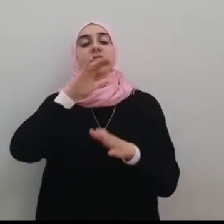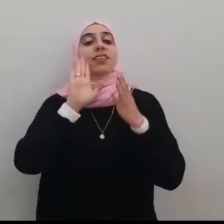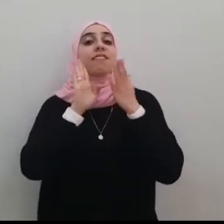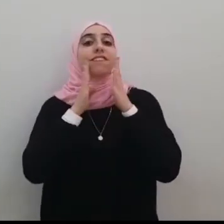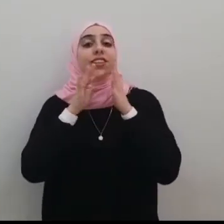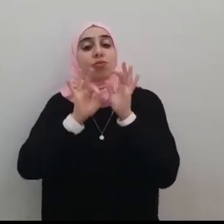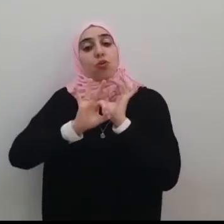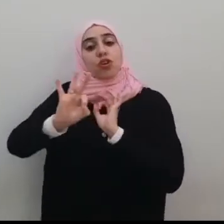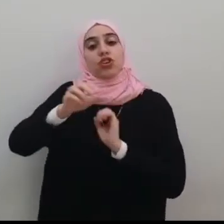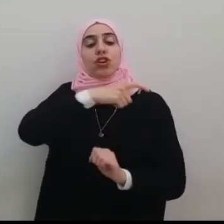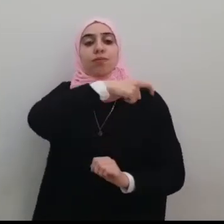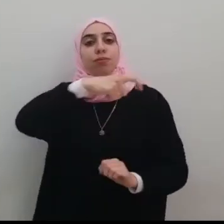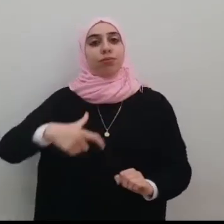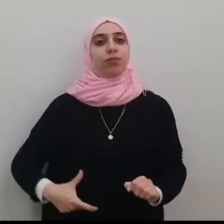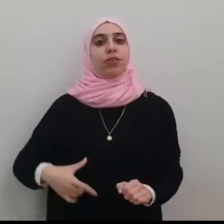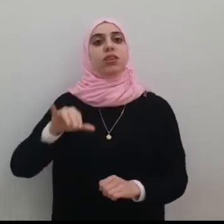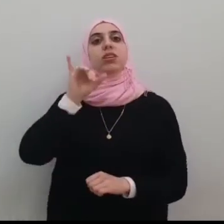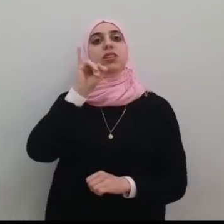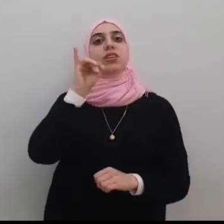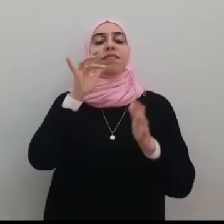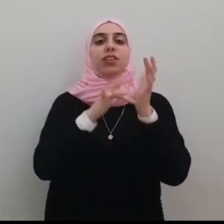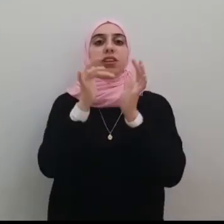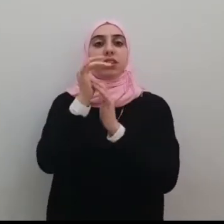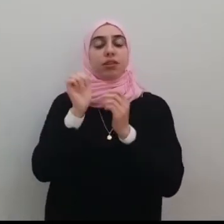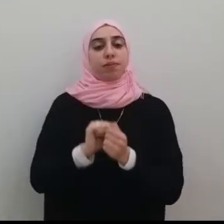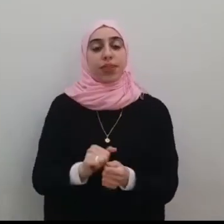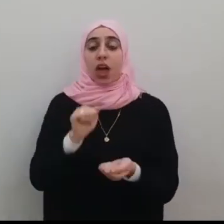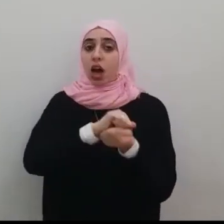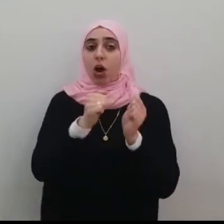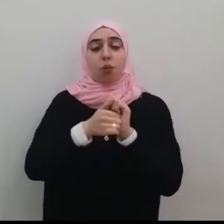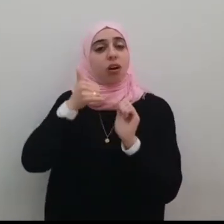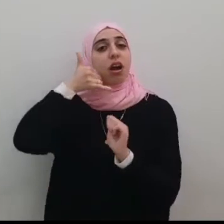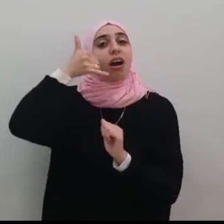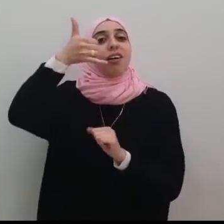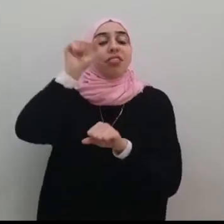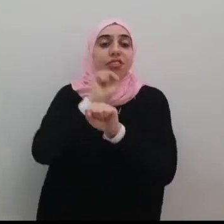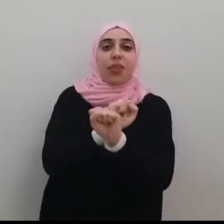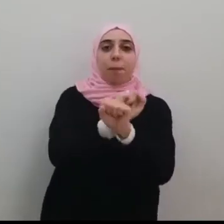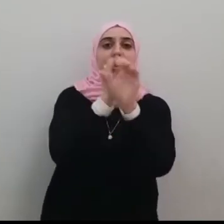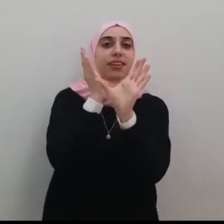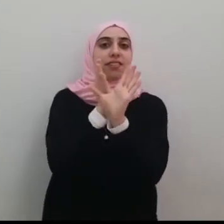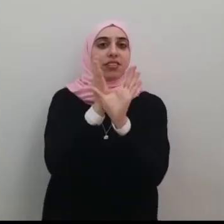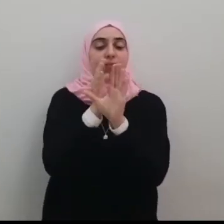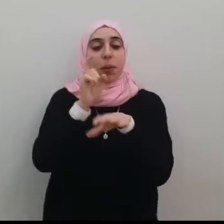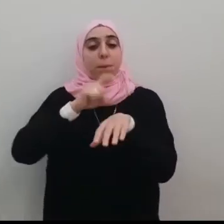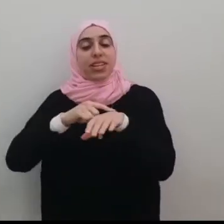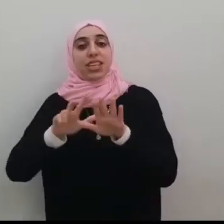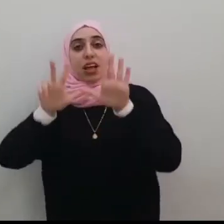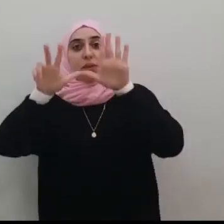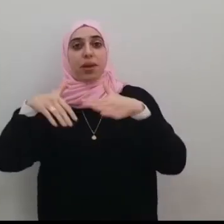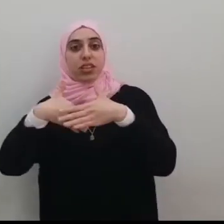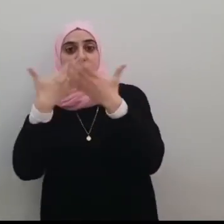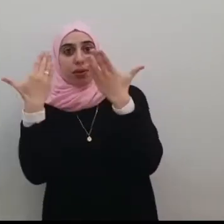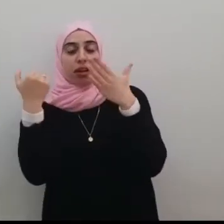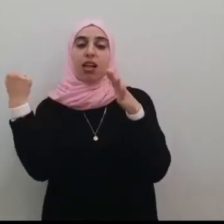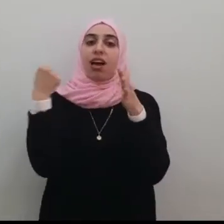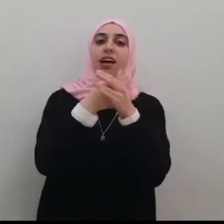المحلي على الفيسبوك أو خط الدعم النفسي من الساعة الثامنة صباحاً حتى